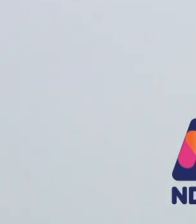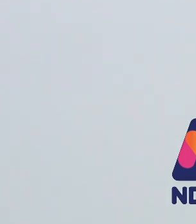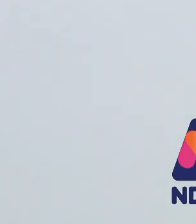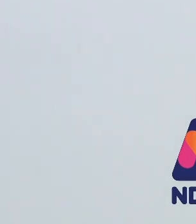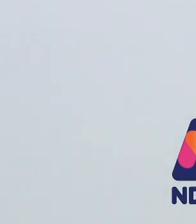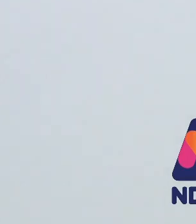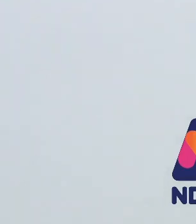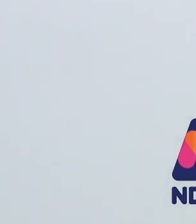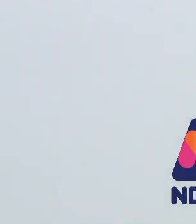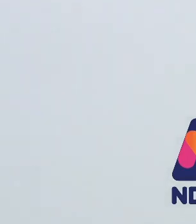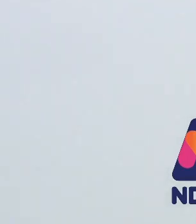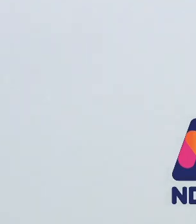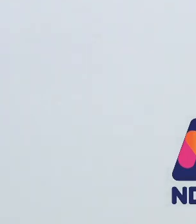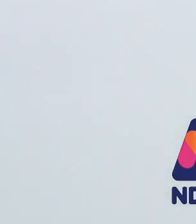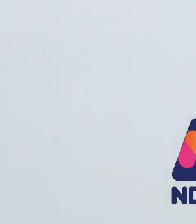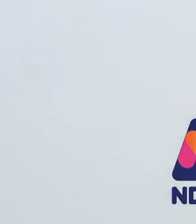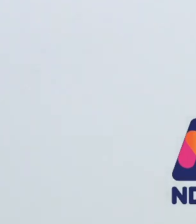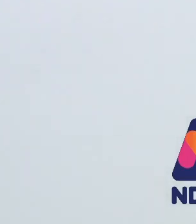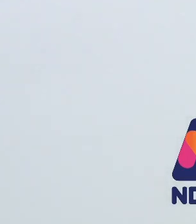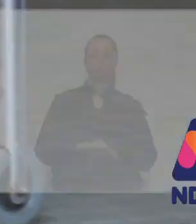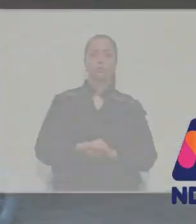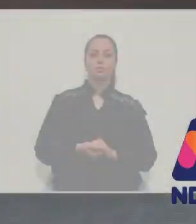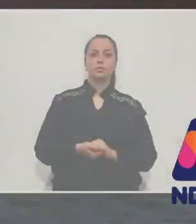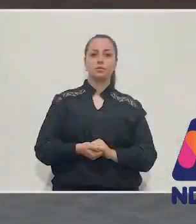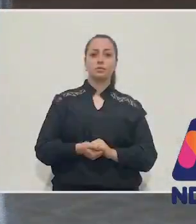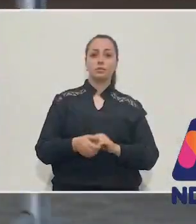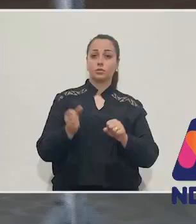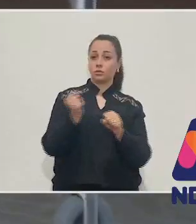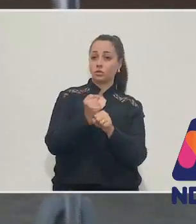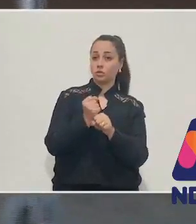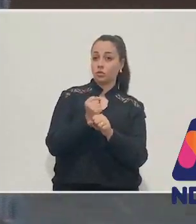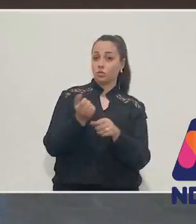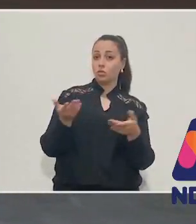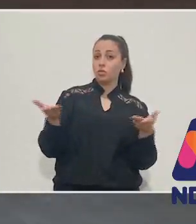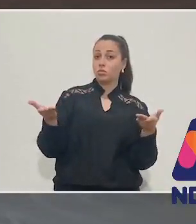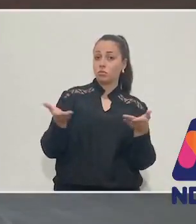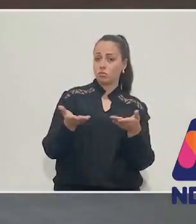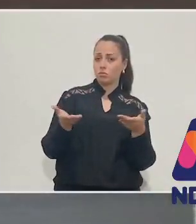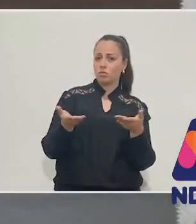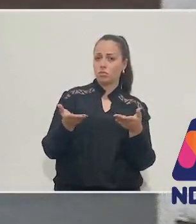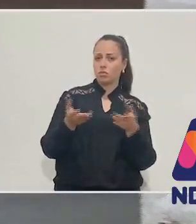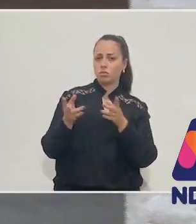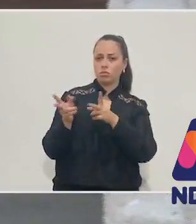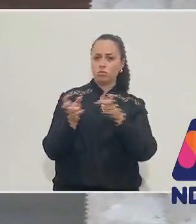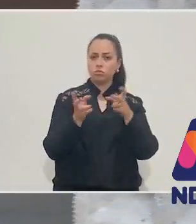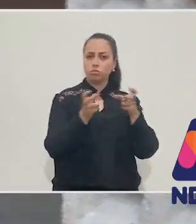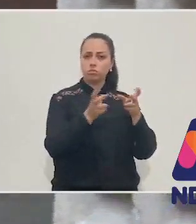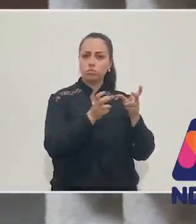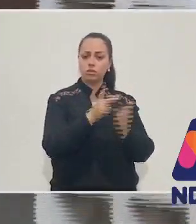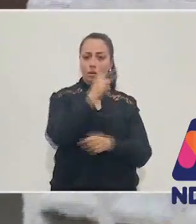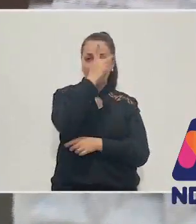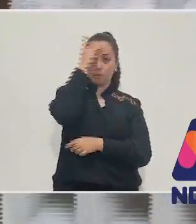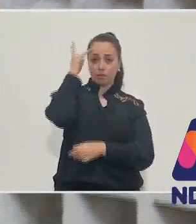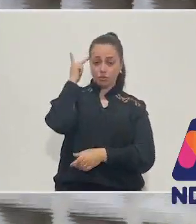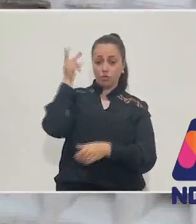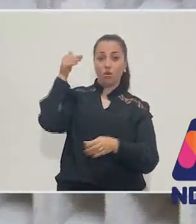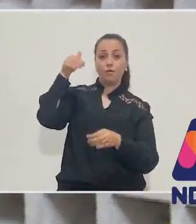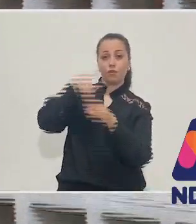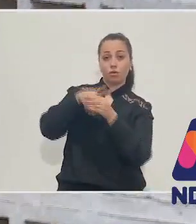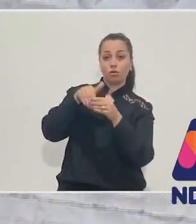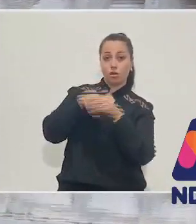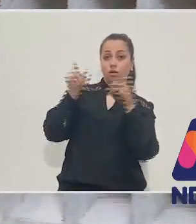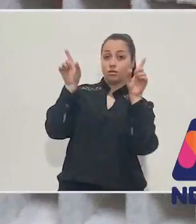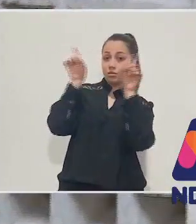sim, eu acompanho e eu sei em quem votar. Neste ano, o número de eleitoras e eleitores que se declararam com